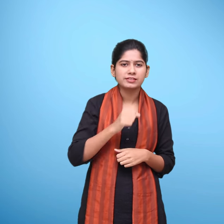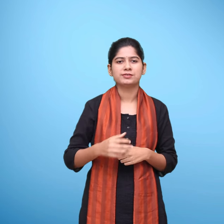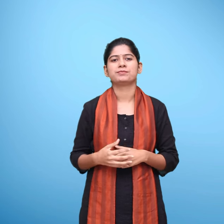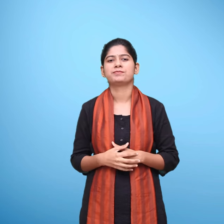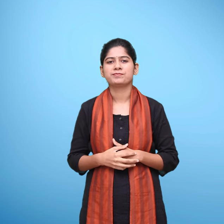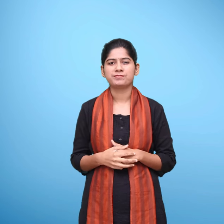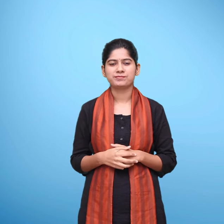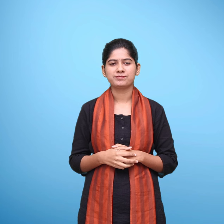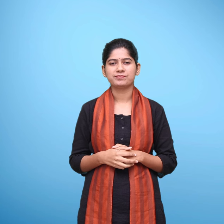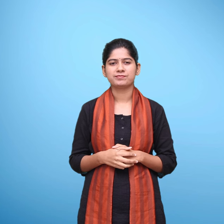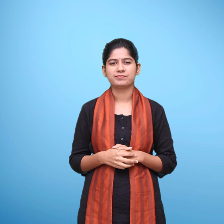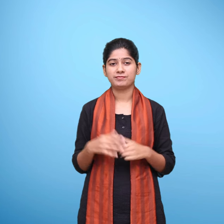बंद रहेगा